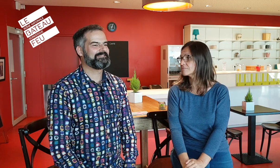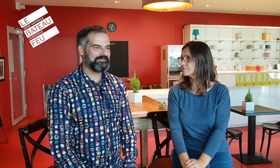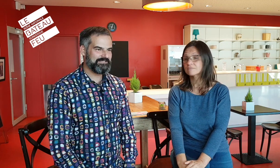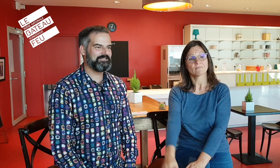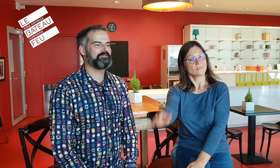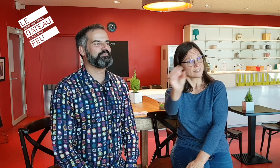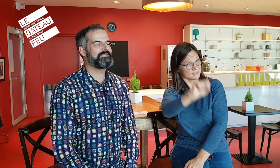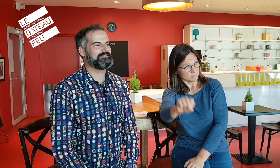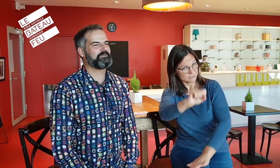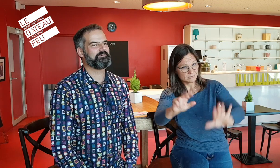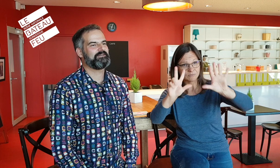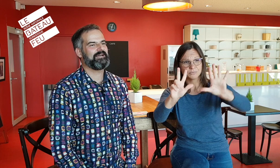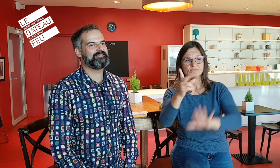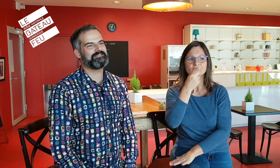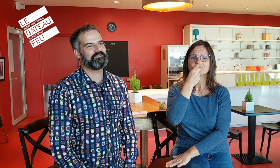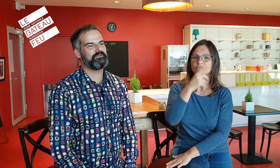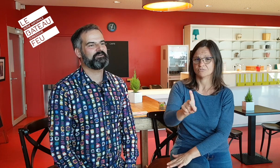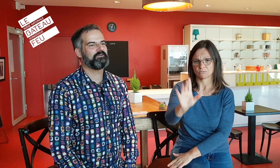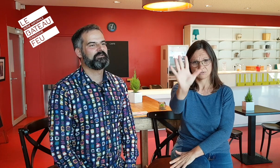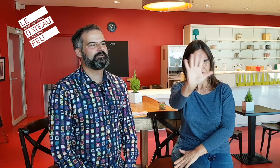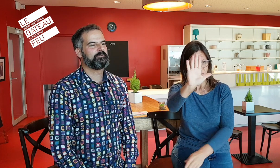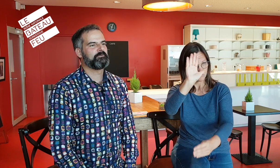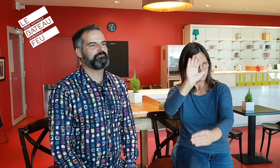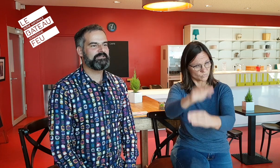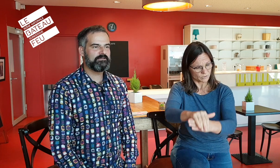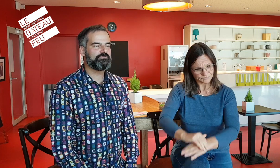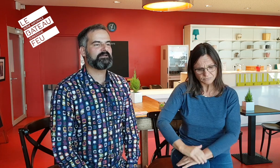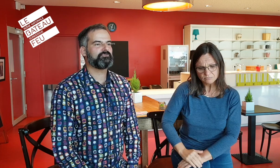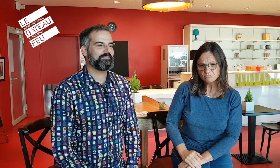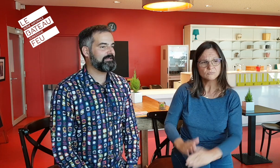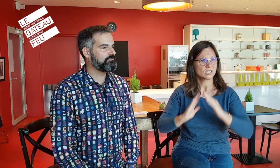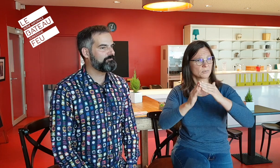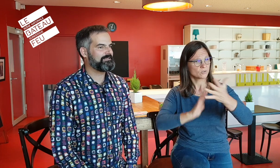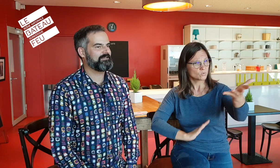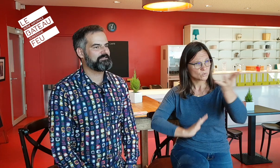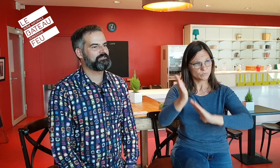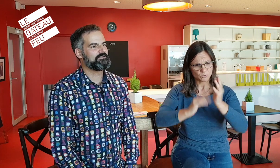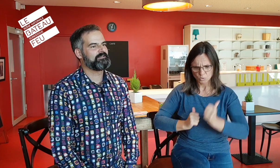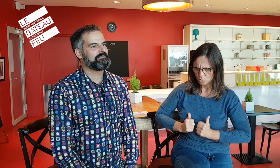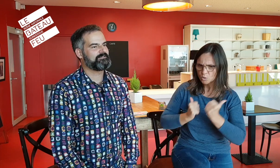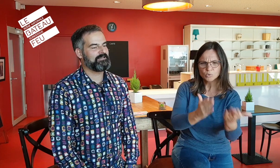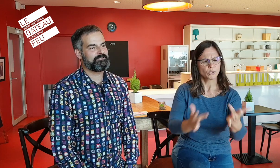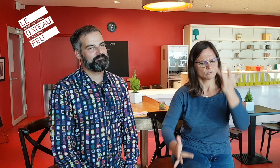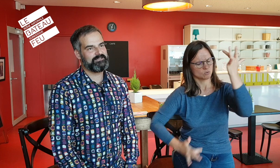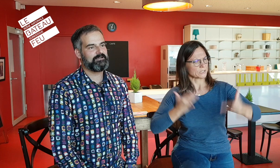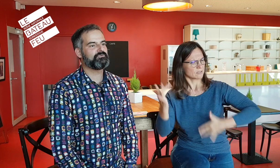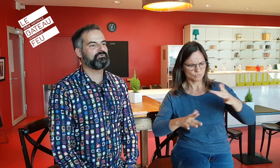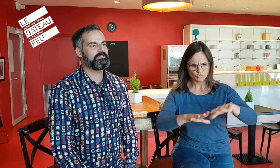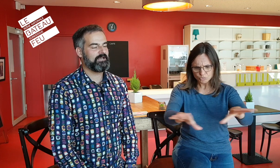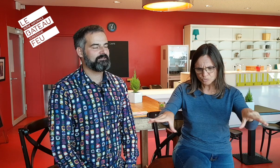Samedi 8 décembre, à 17h, venez découvrir le spectacle de passage. C'est un spectacle de théâtre,